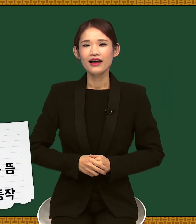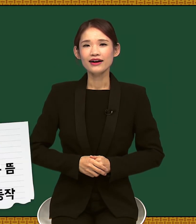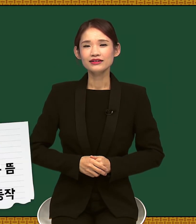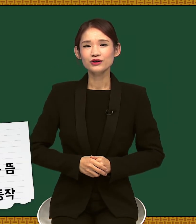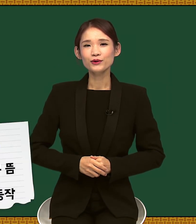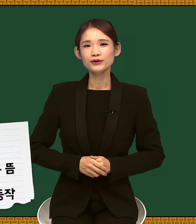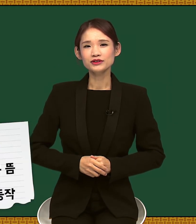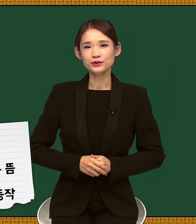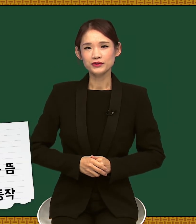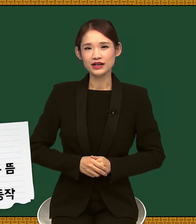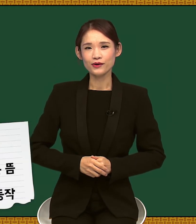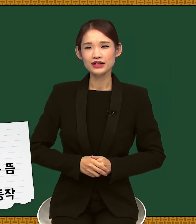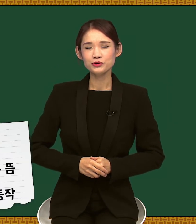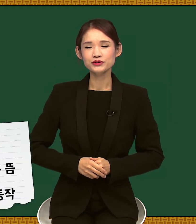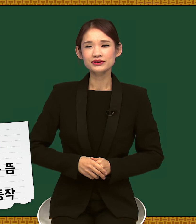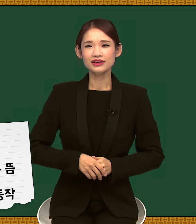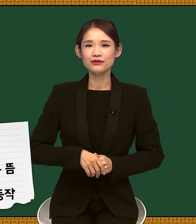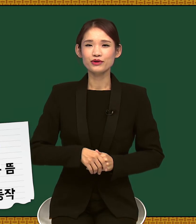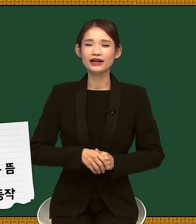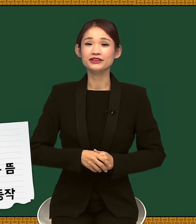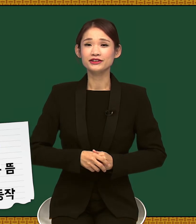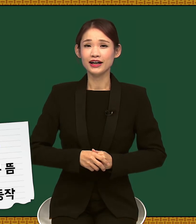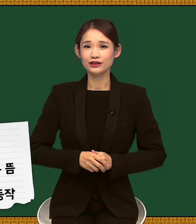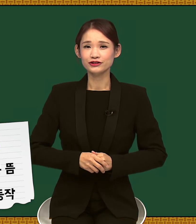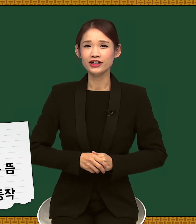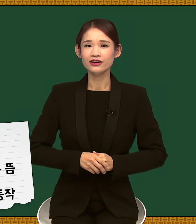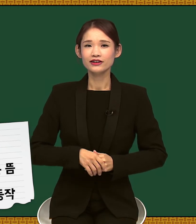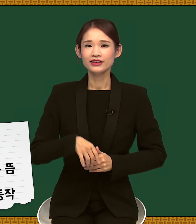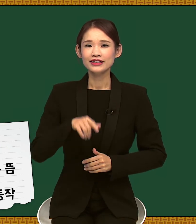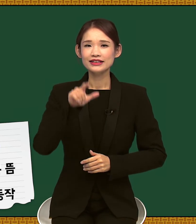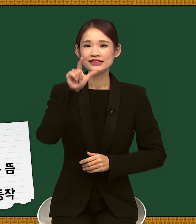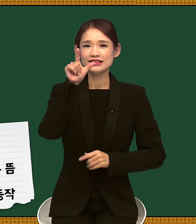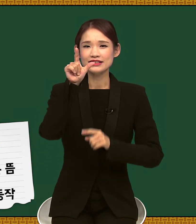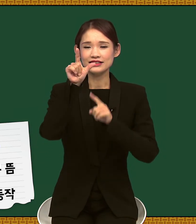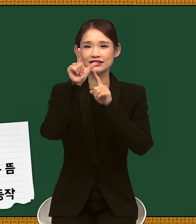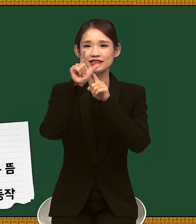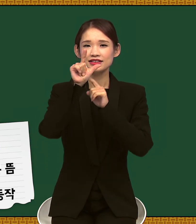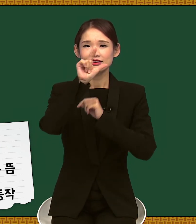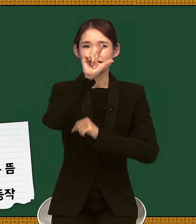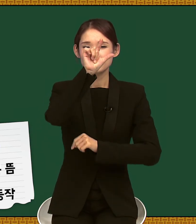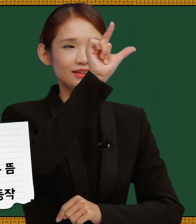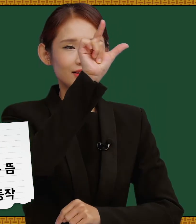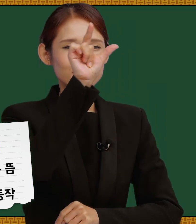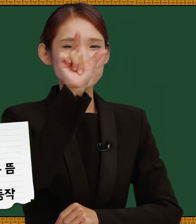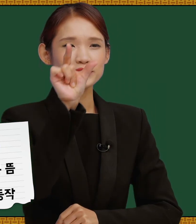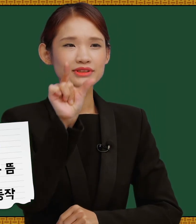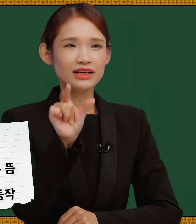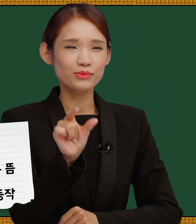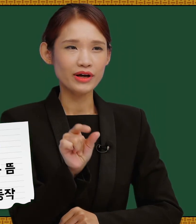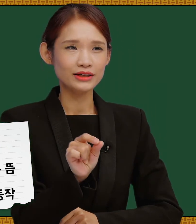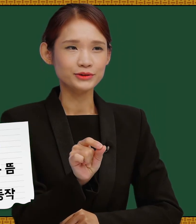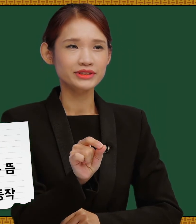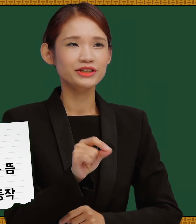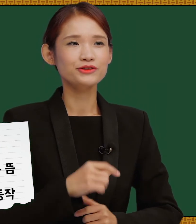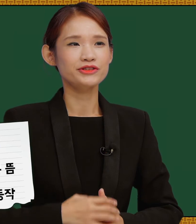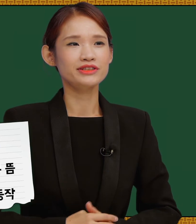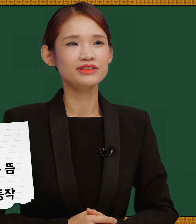해가 떠오르는 동작과 초승달의 모양에서 나왔고요, 일지, 이지를 초승달 모양으로 그려주시는